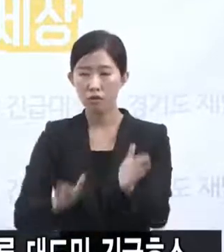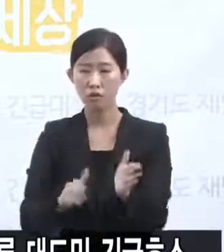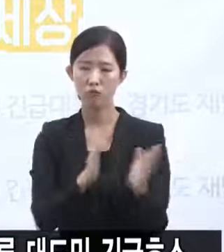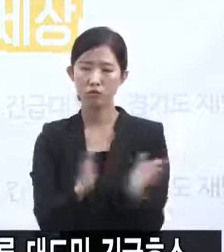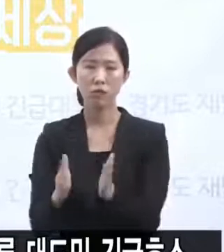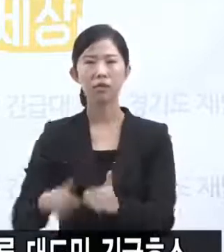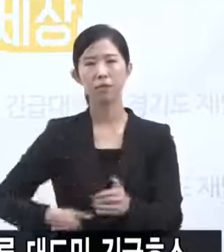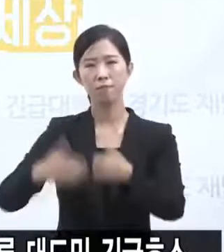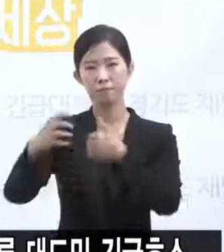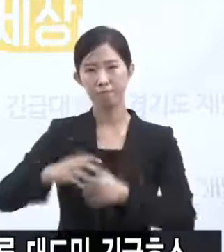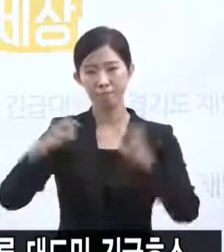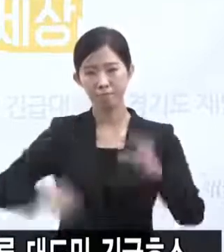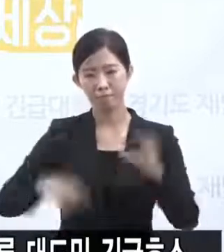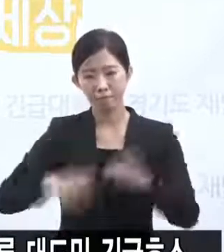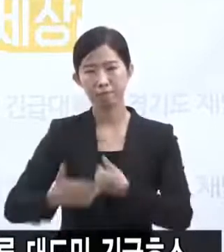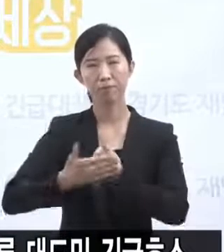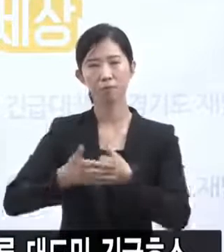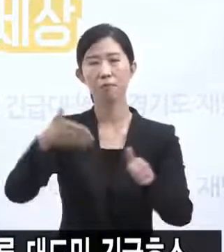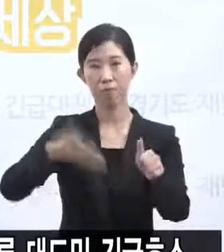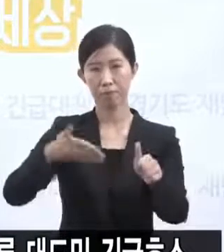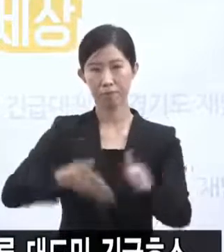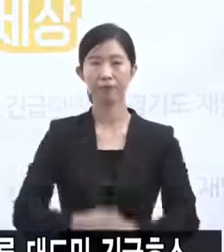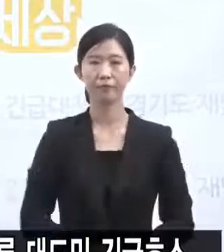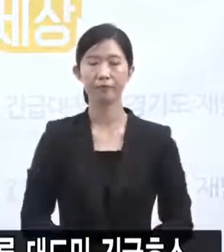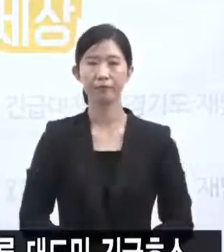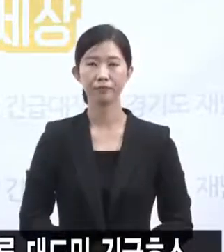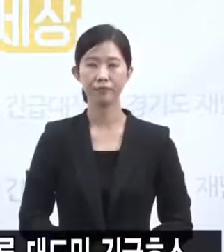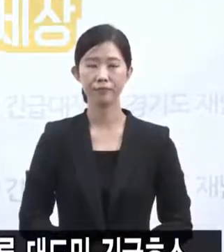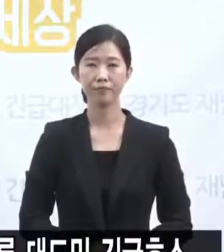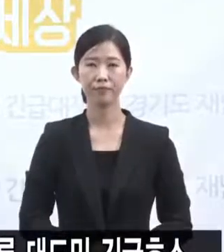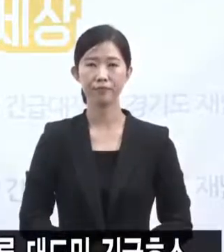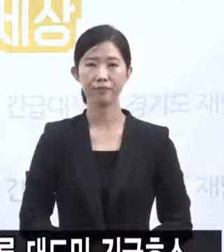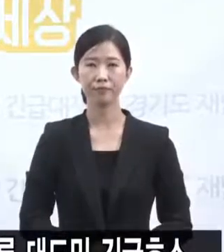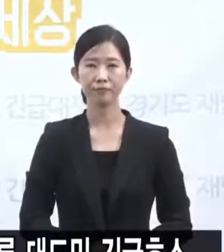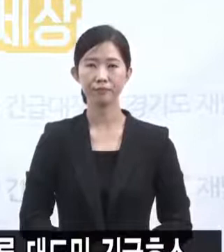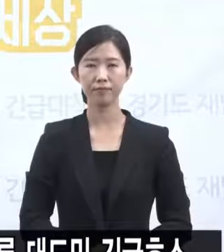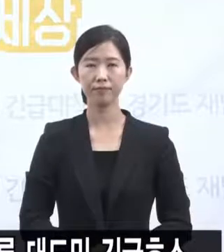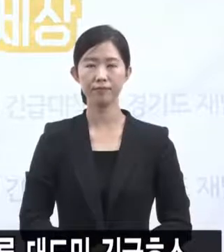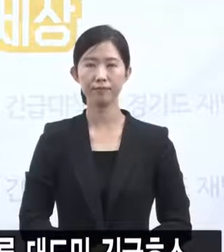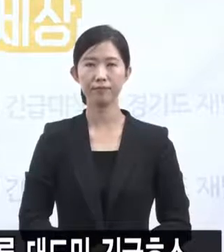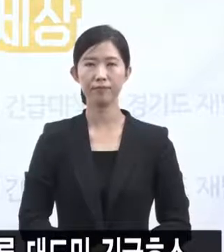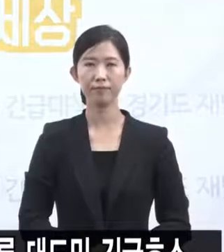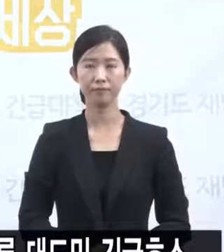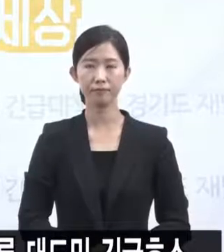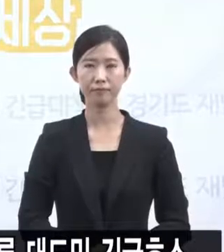포함해서 중환자실 확보에 협조해 주실 것을 간절하게 호소드립니다.